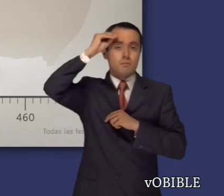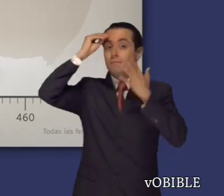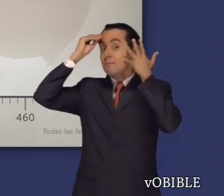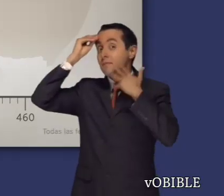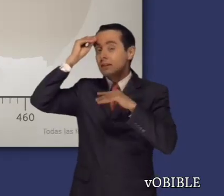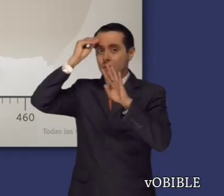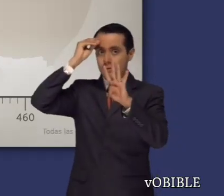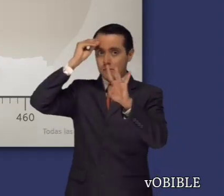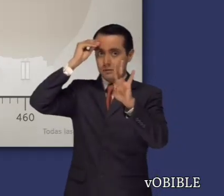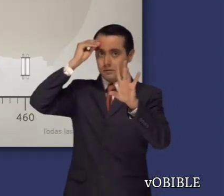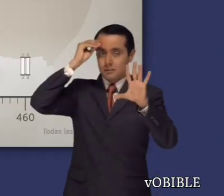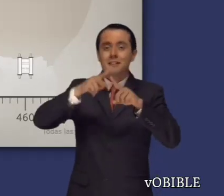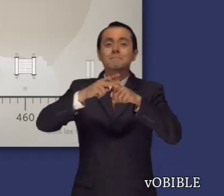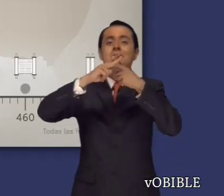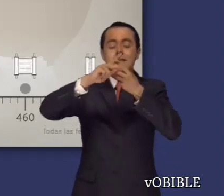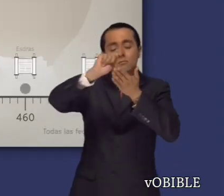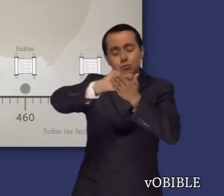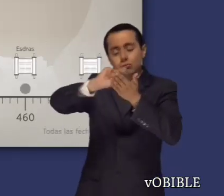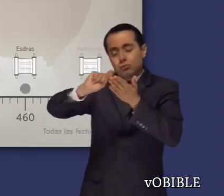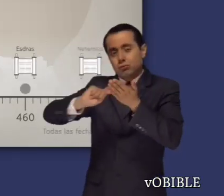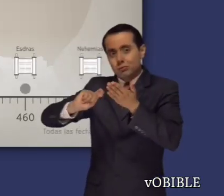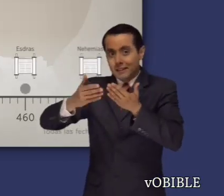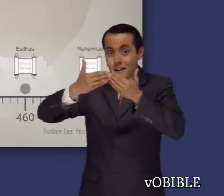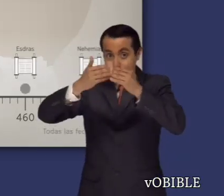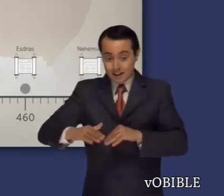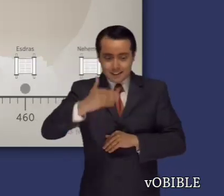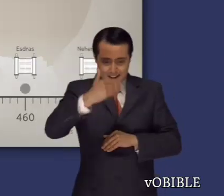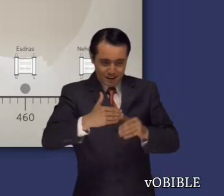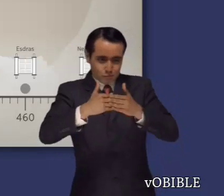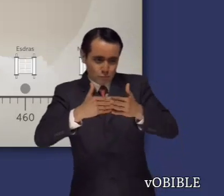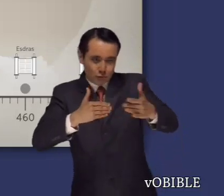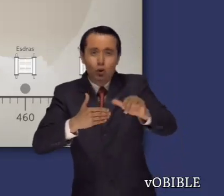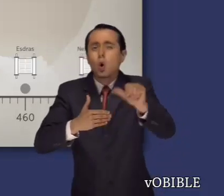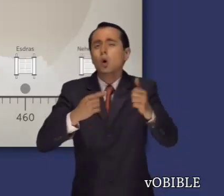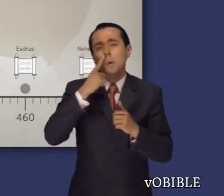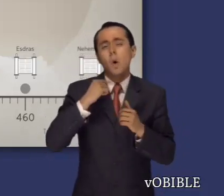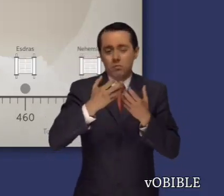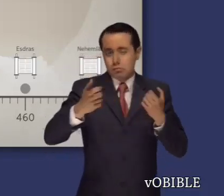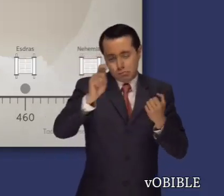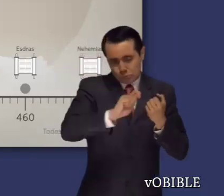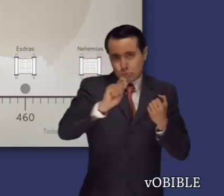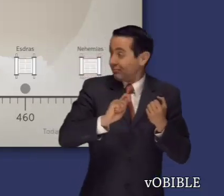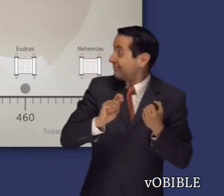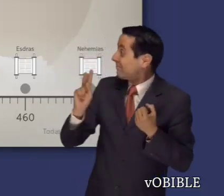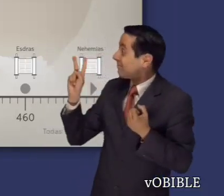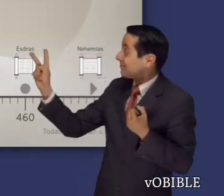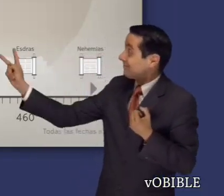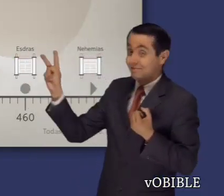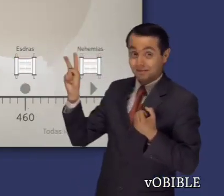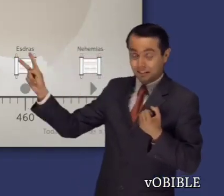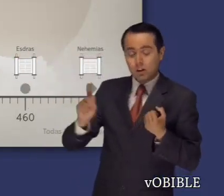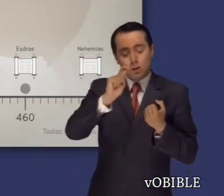475 y se terminó antes de que se escribieran los libros de Esdras y Nehemias. En los días de Esther,